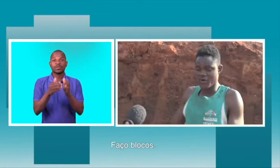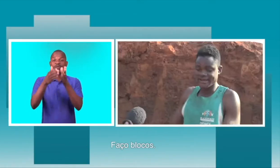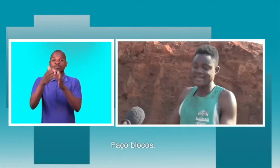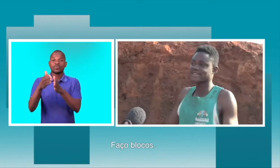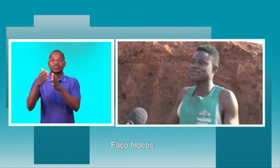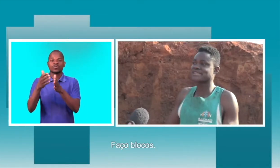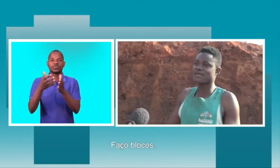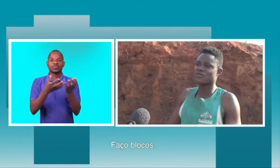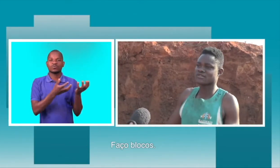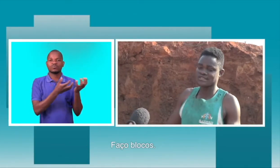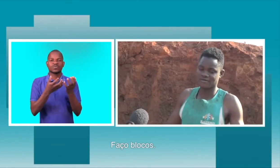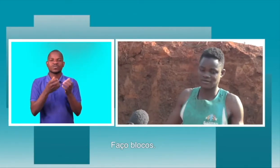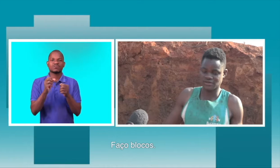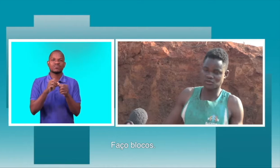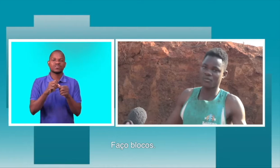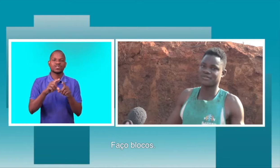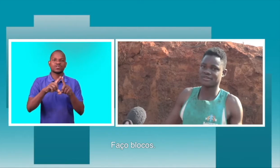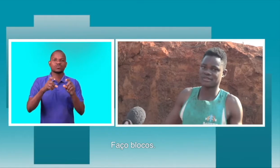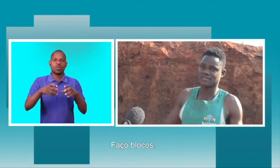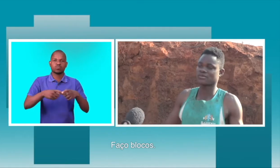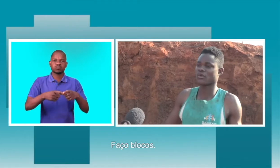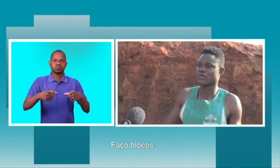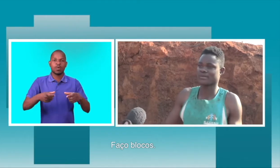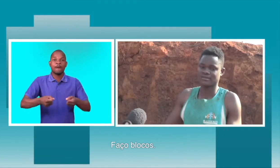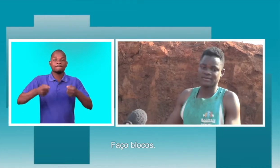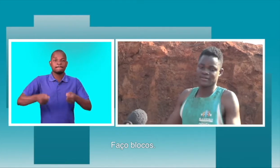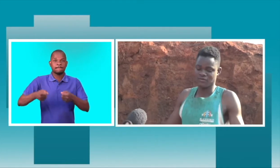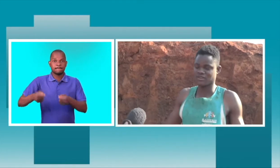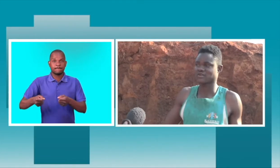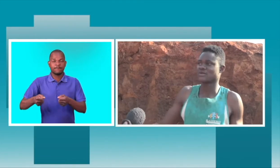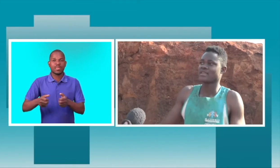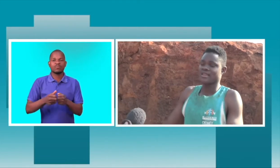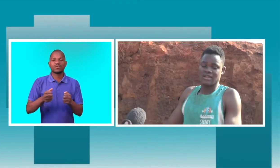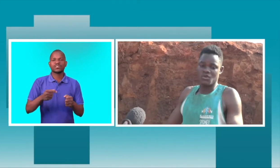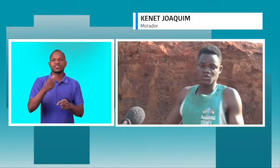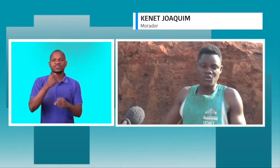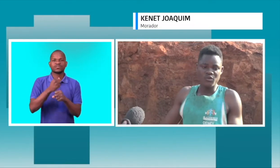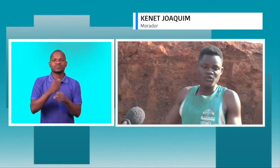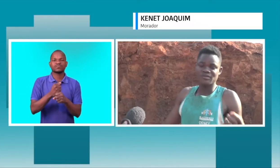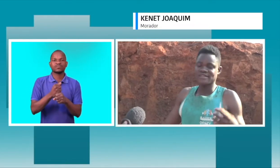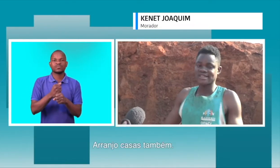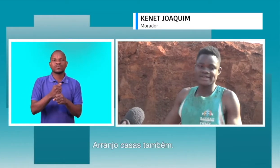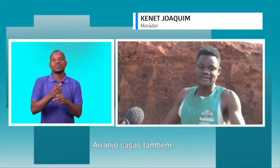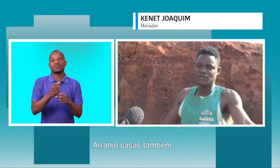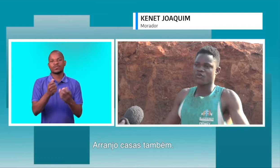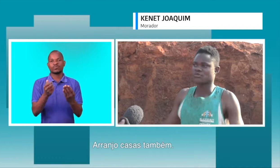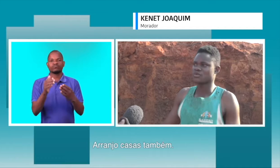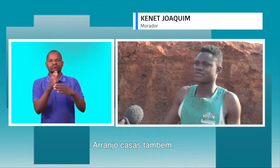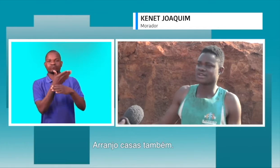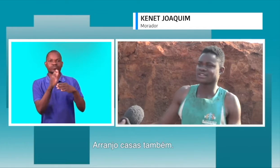Alguém já me precisar para eu fazer esse job de fazer bloco. Eu faço. O job que eu costumo fazer é o job de arranjar